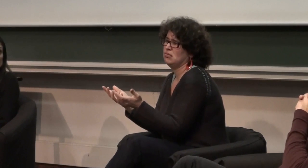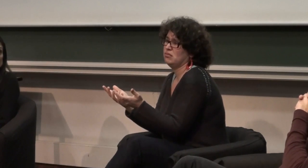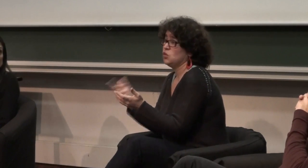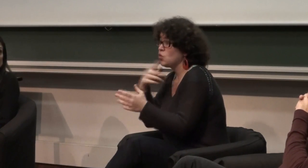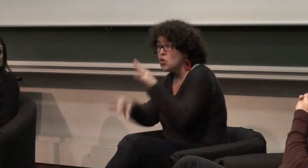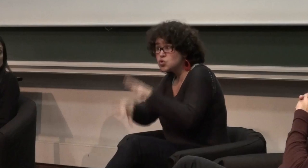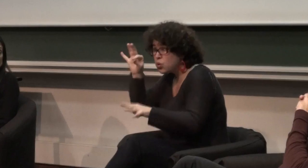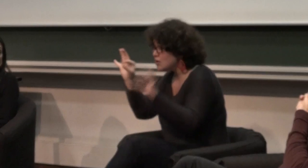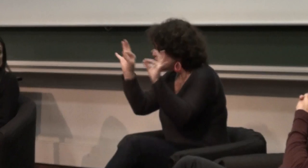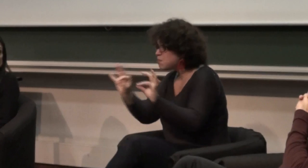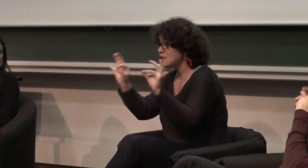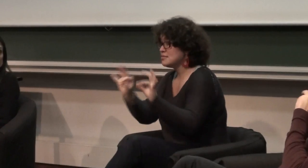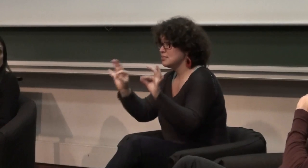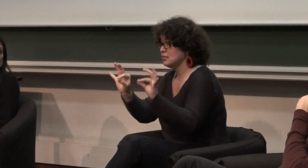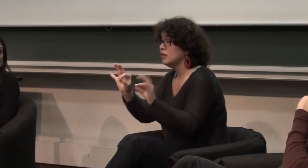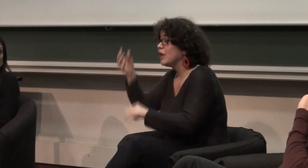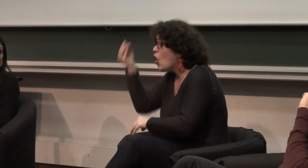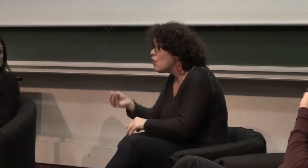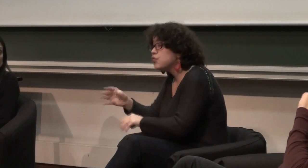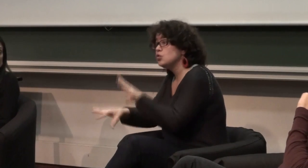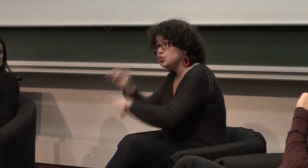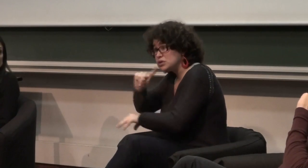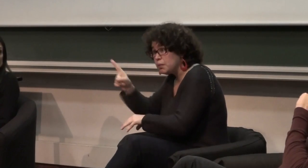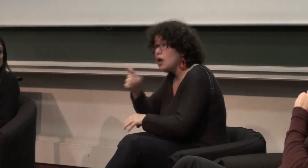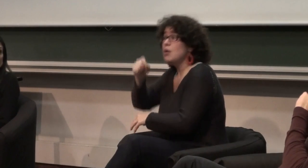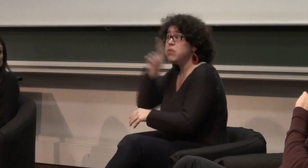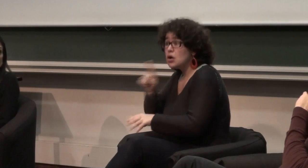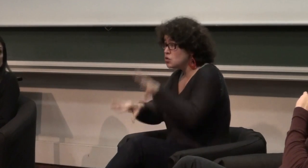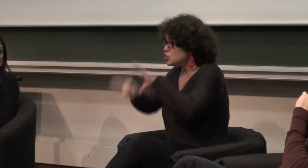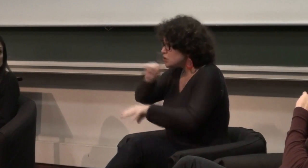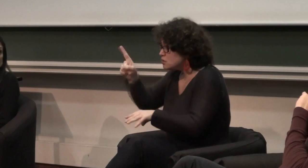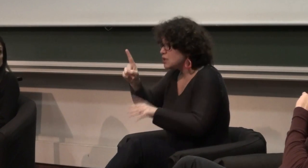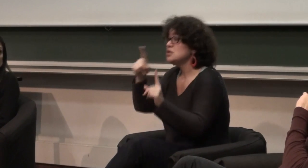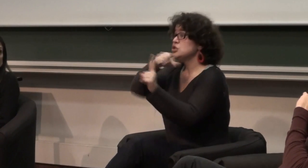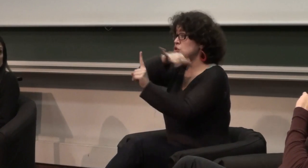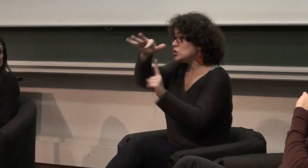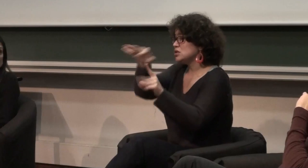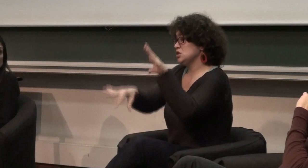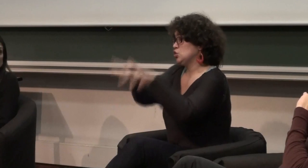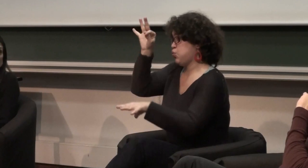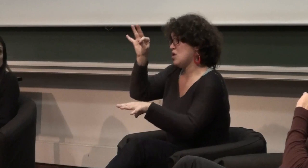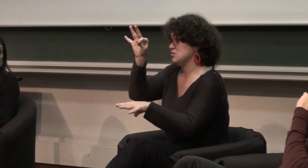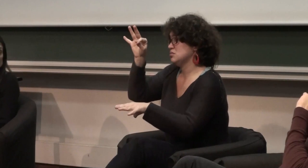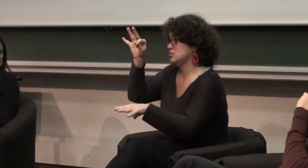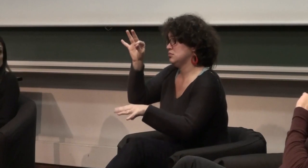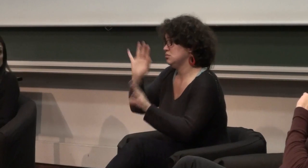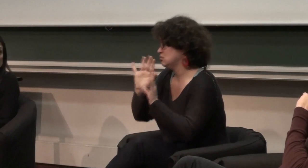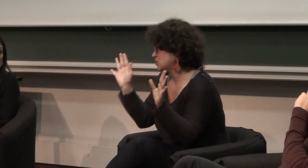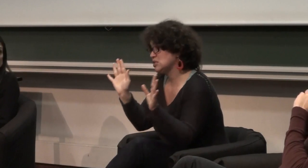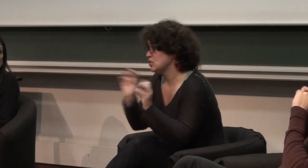tous les enfants implantés en général ils sont dans les écoles avec d'autres enfants entendants donc ils sont pas du tout dans la langue des signes ils ont même